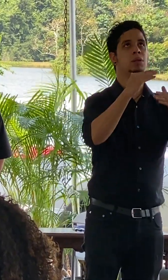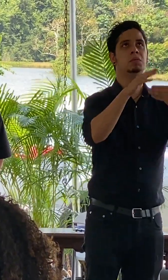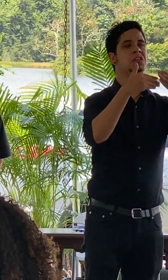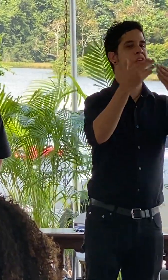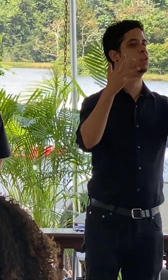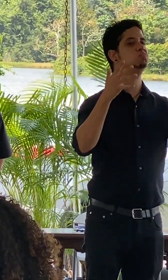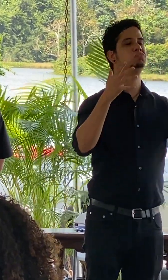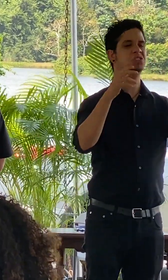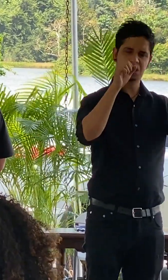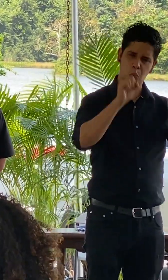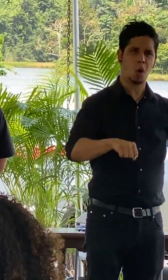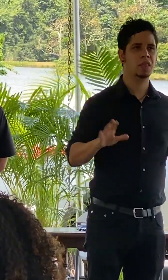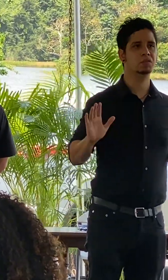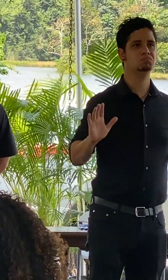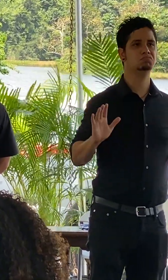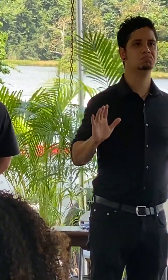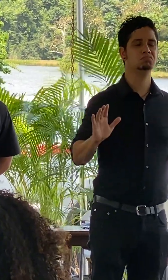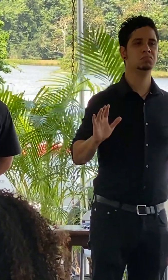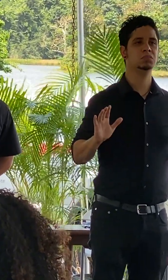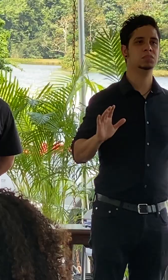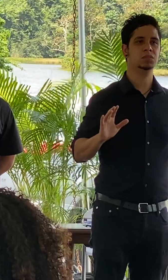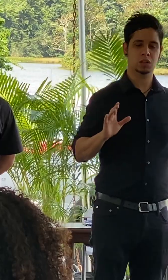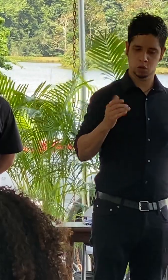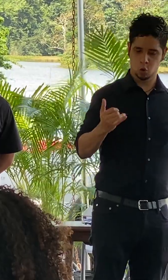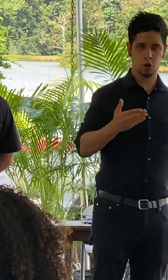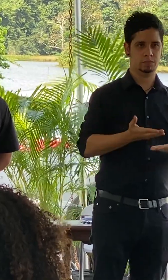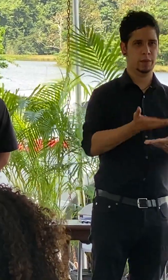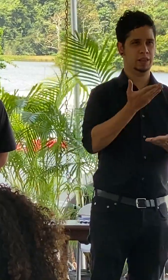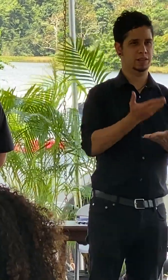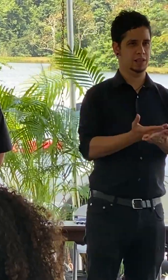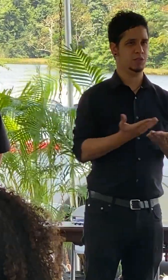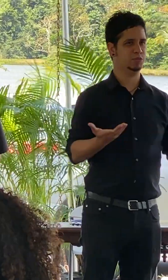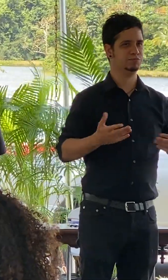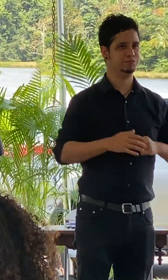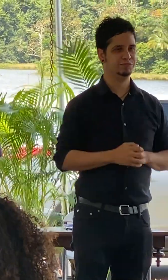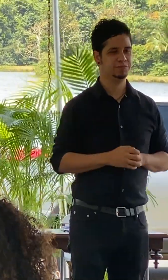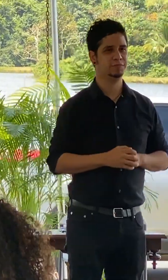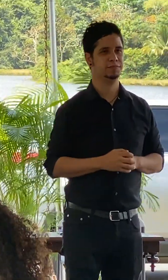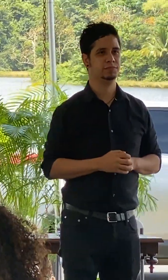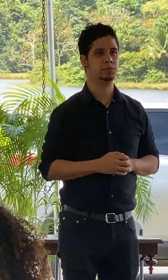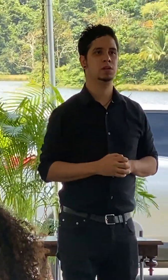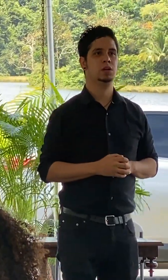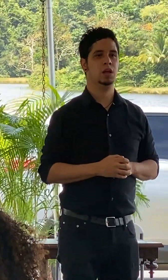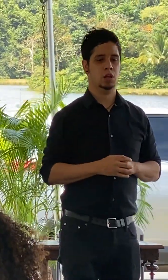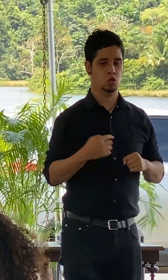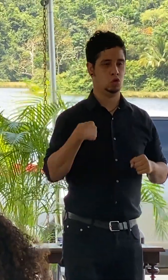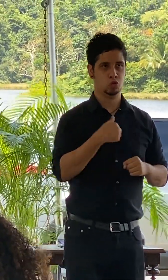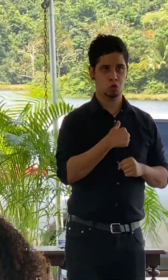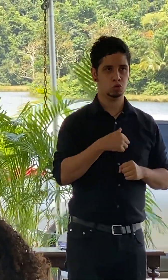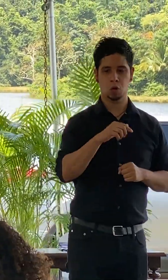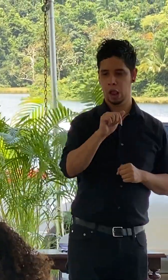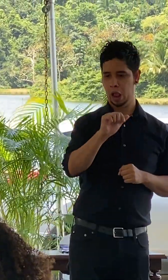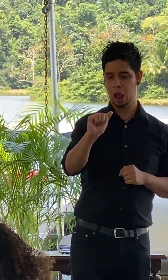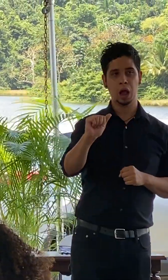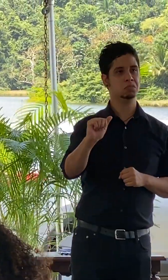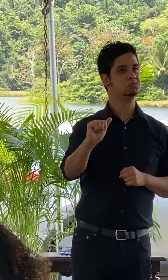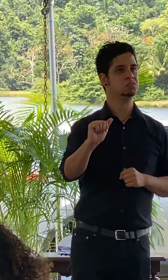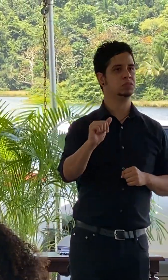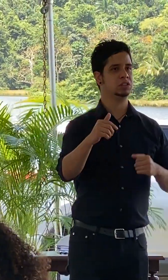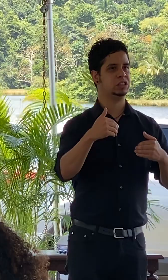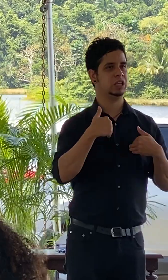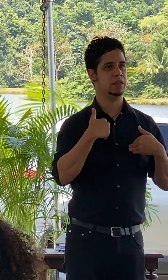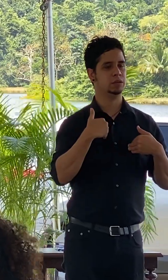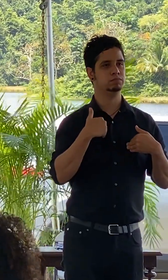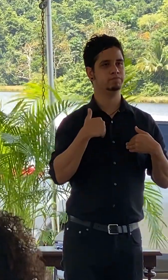y hoy lo estamos aquí constatando en la mañana de hoy así que de parte de la autoridad de productos y alcantarillados tienen unos